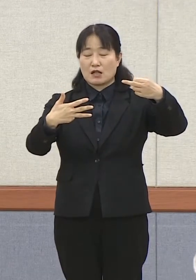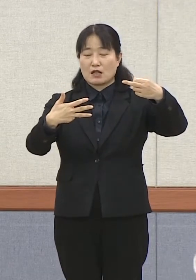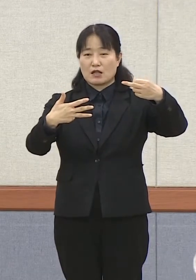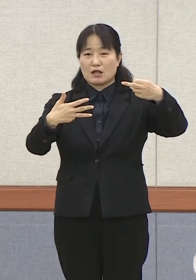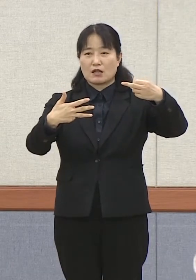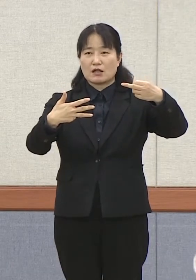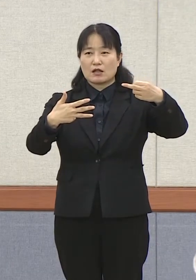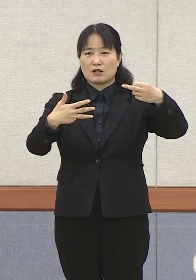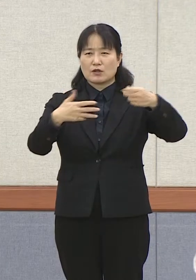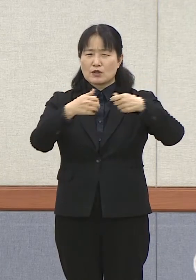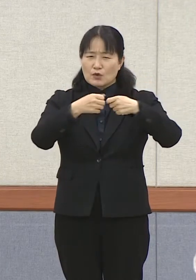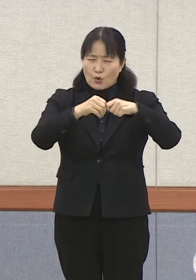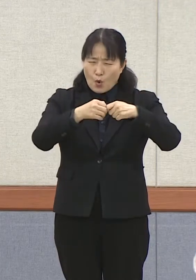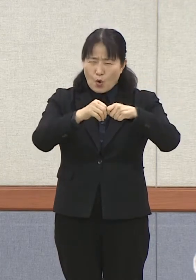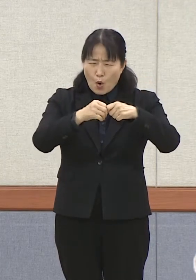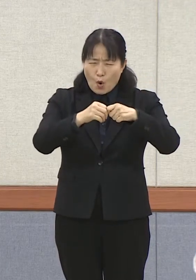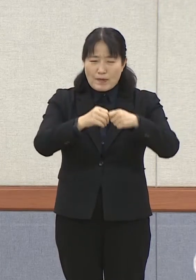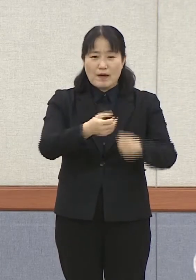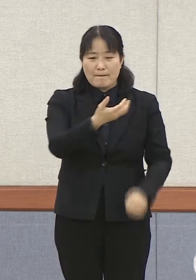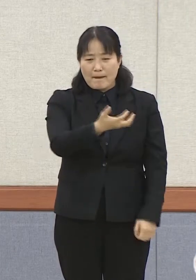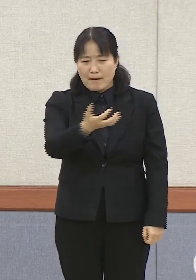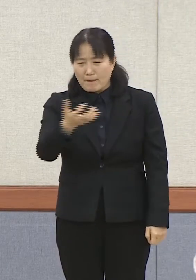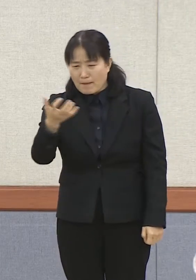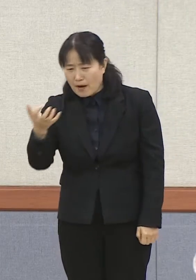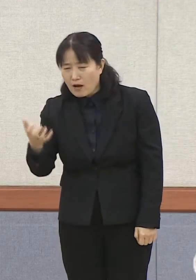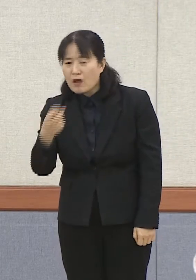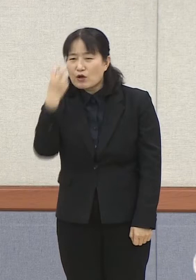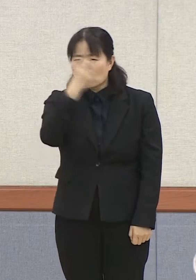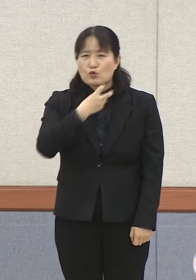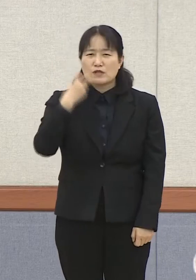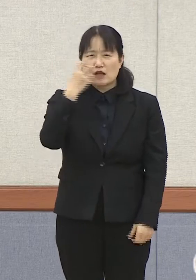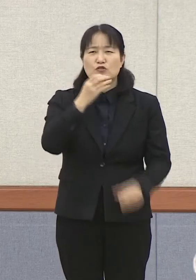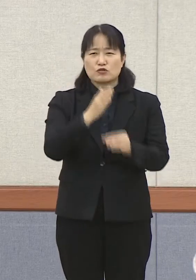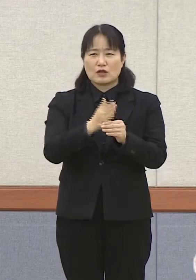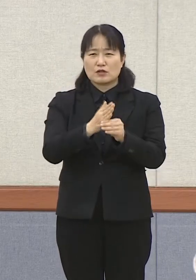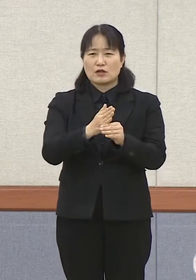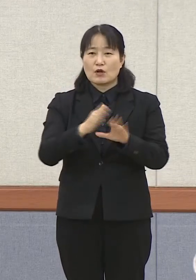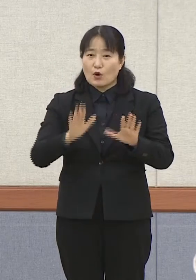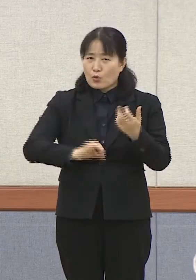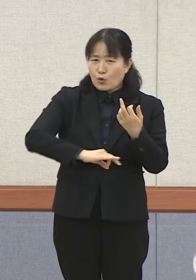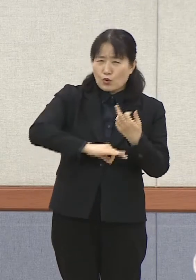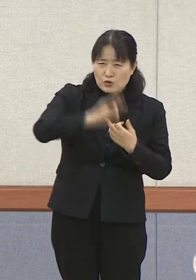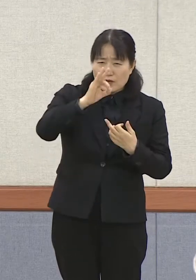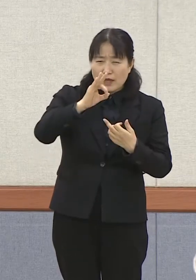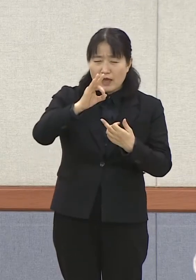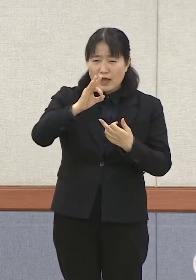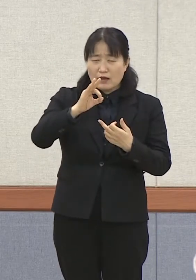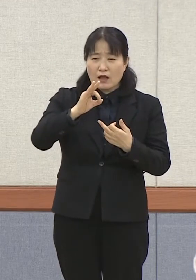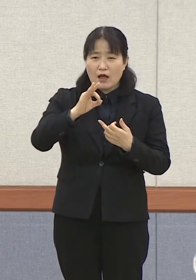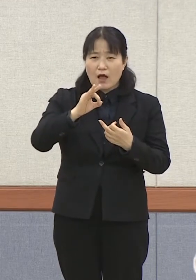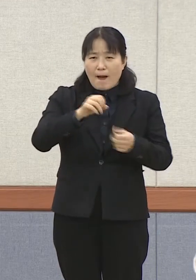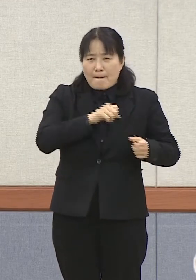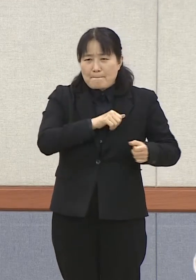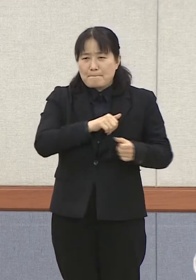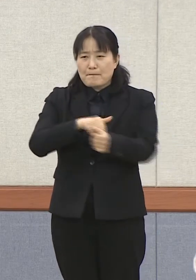세부역학조사 지금 중에 있습니다. 지금 우전 중에 긴급 세부역학조사 팀들을 좀